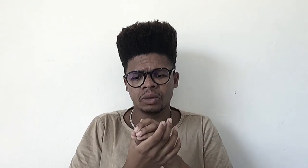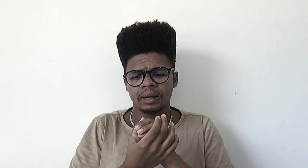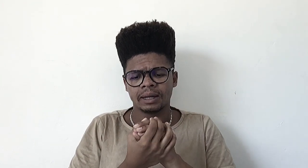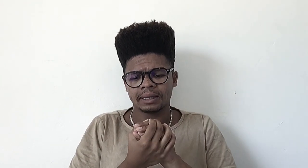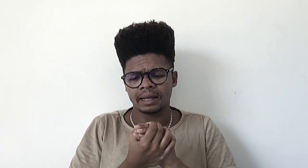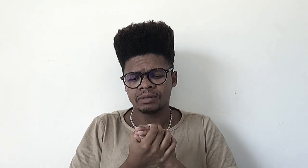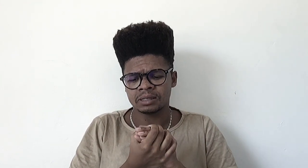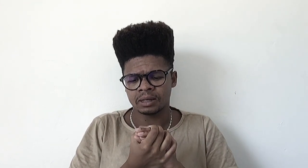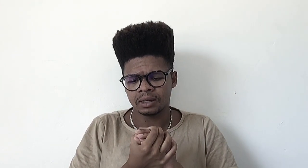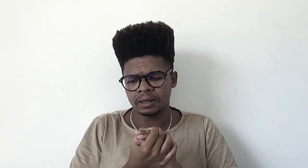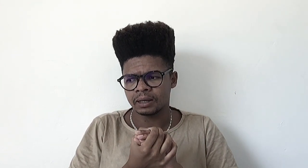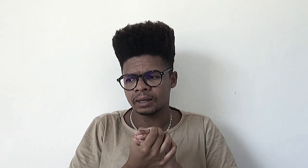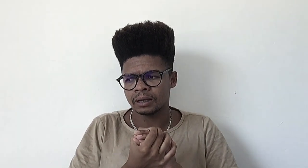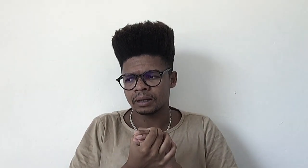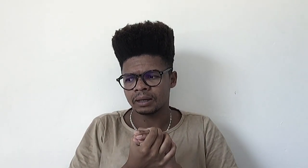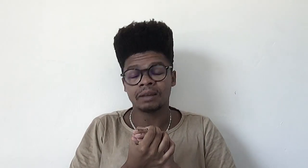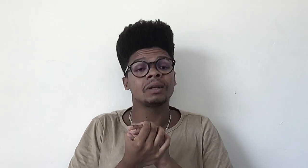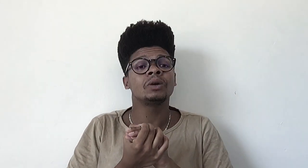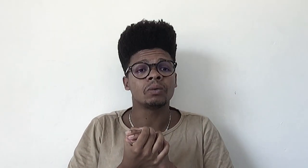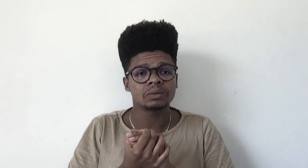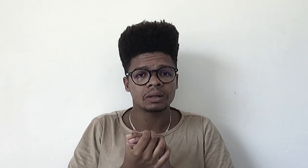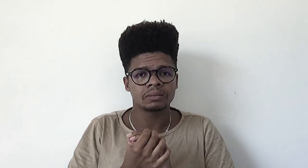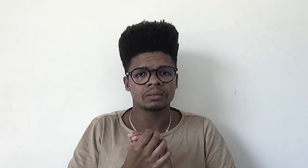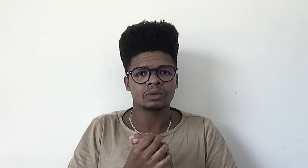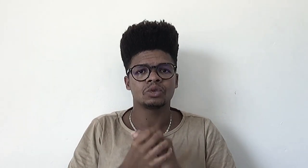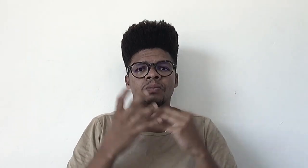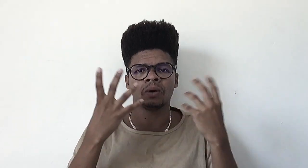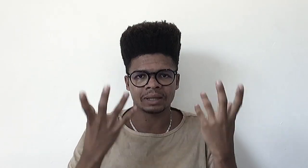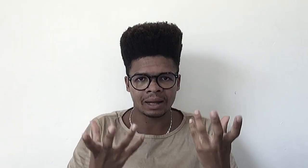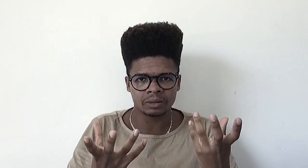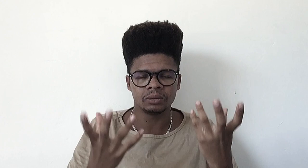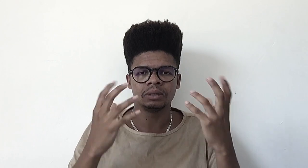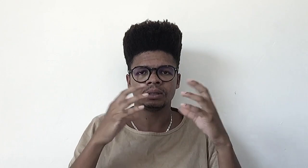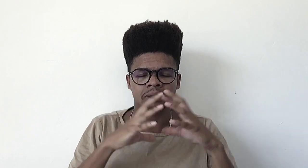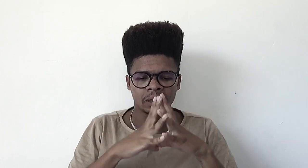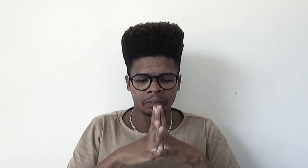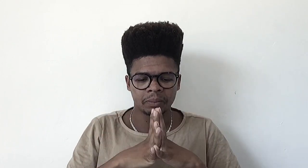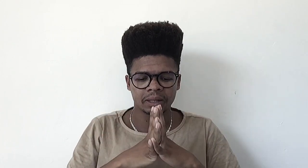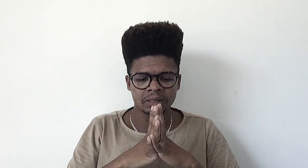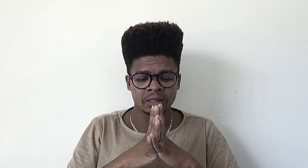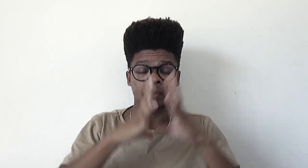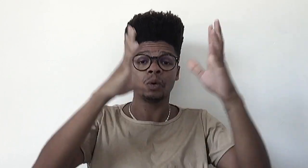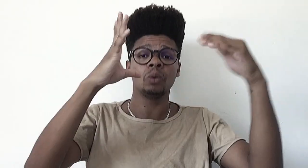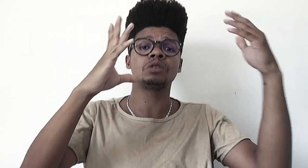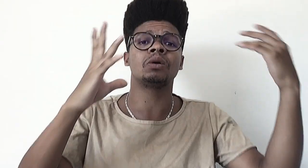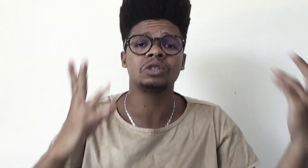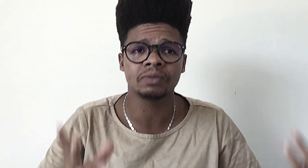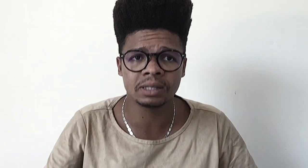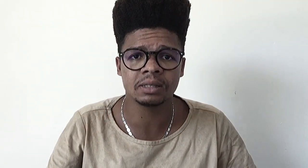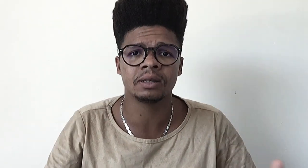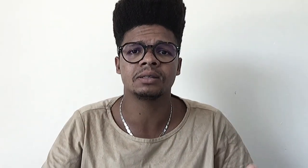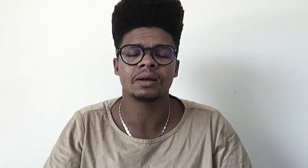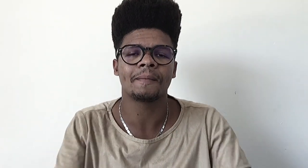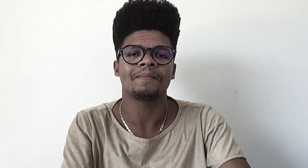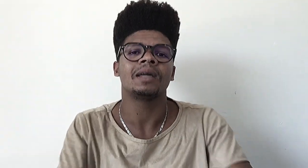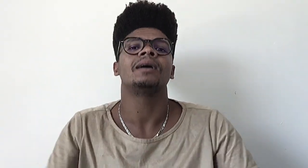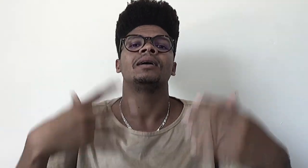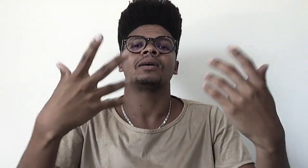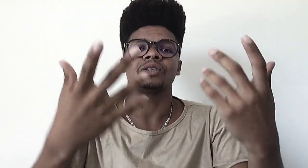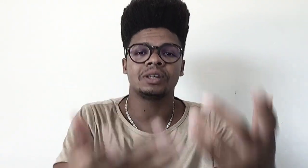deve ser levado em conta, suportado também pela ciência, por outros modos de fazer ciência. Gostaria